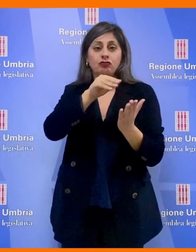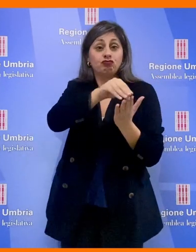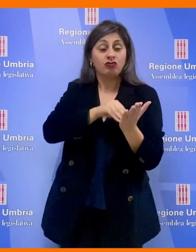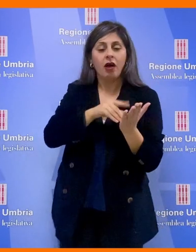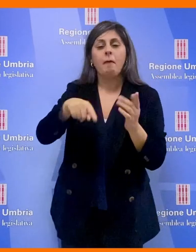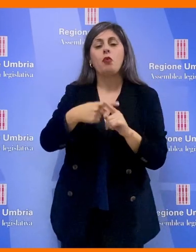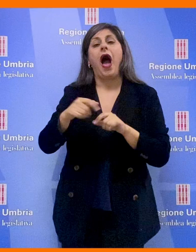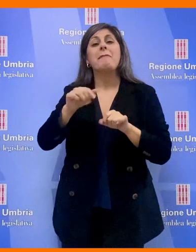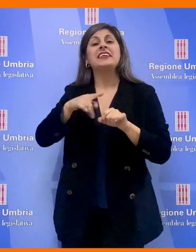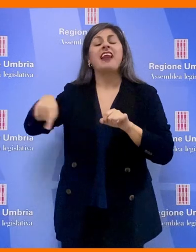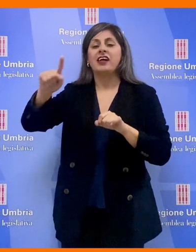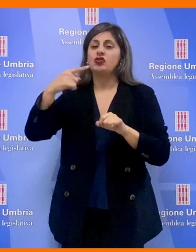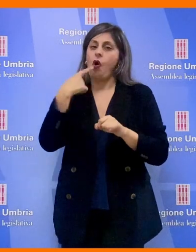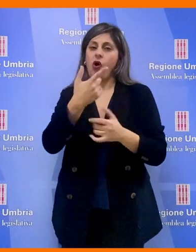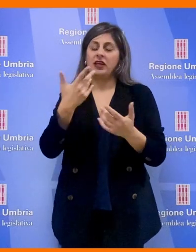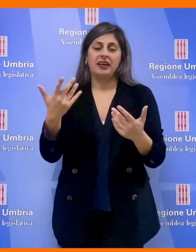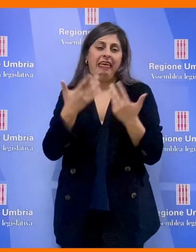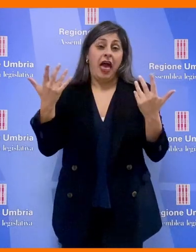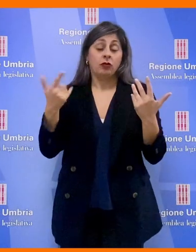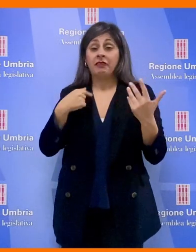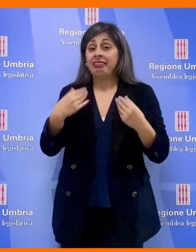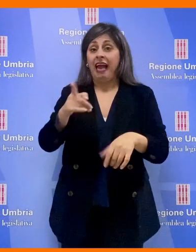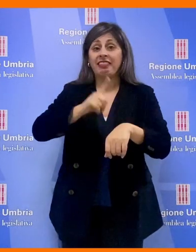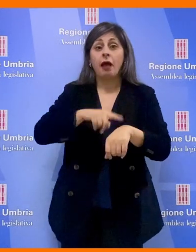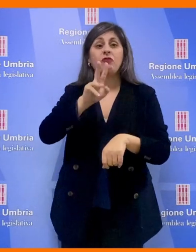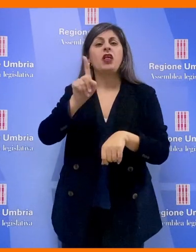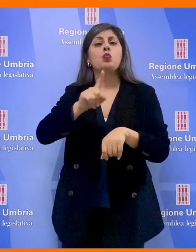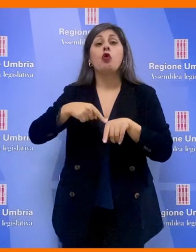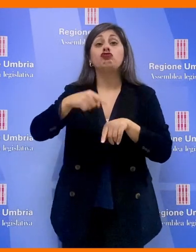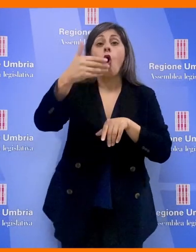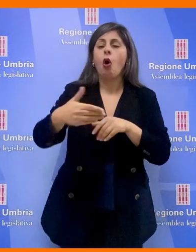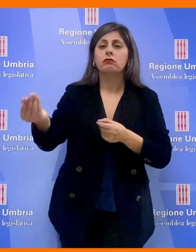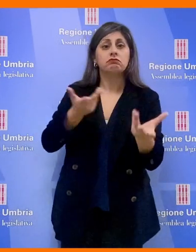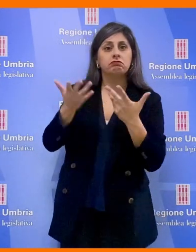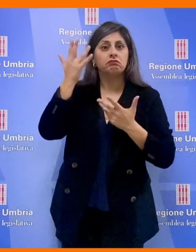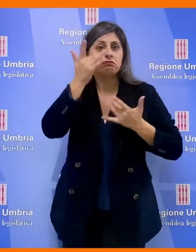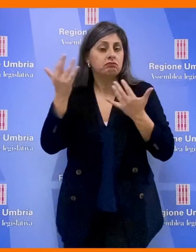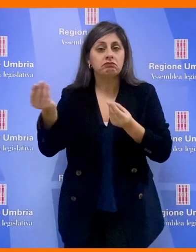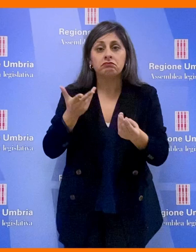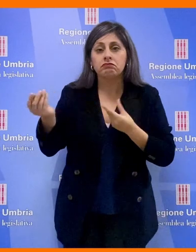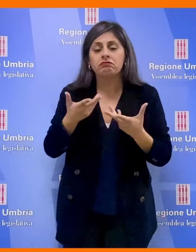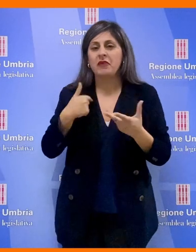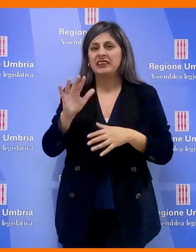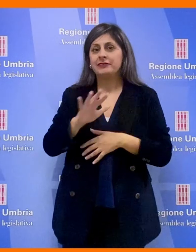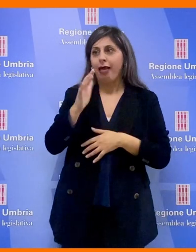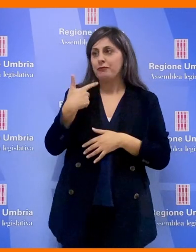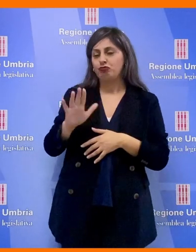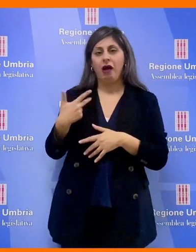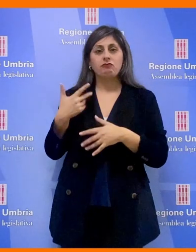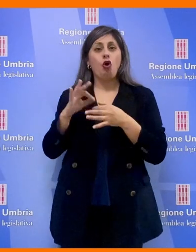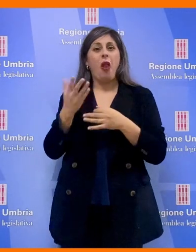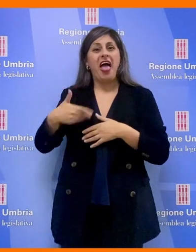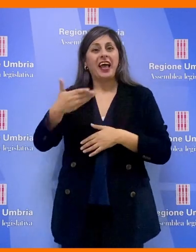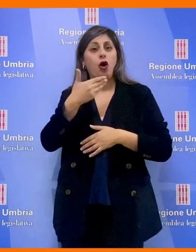amministrazioni. Abbiamo dato tempo, 21 giorni circa, per esprimere l'osservazione che mi pare dagli interventi anche dei colleghi